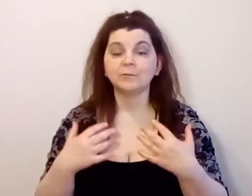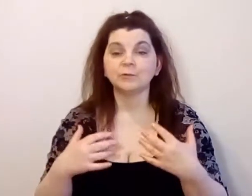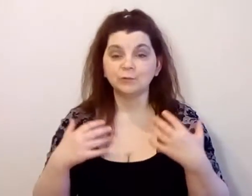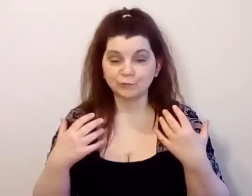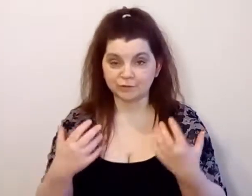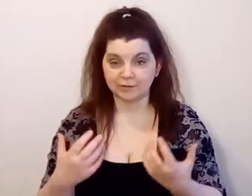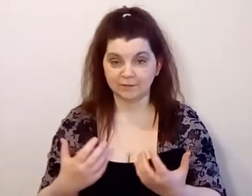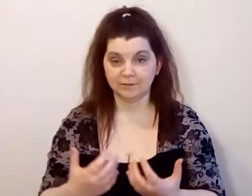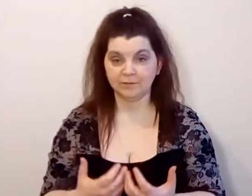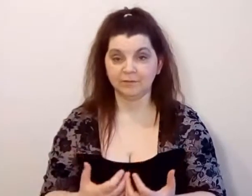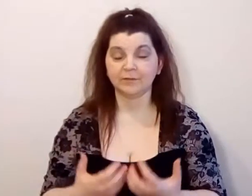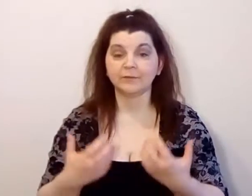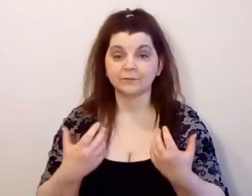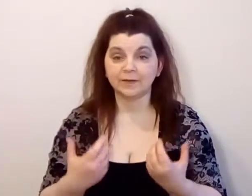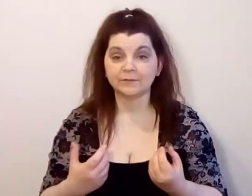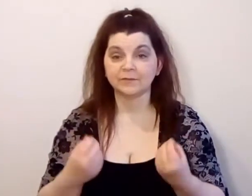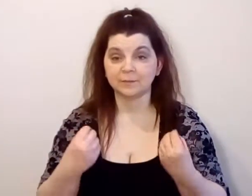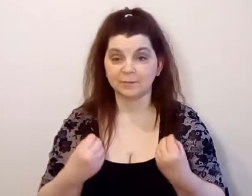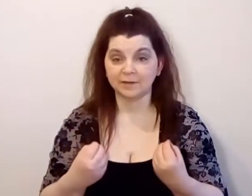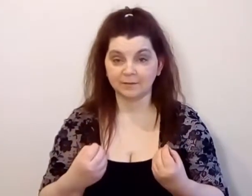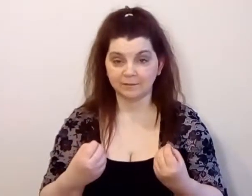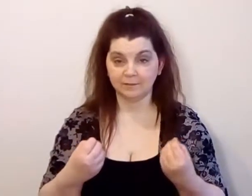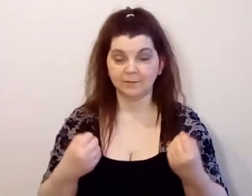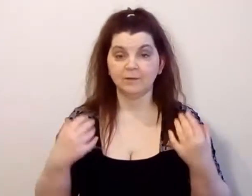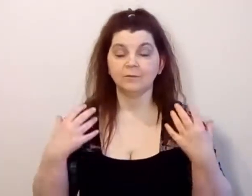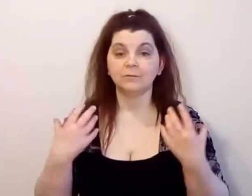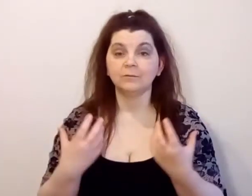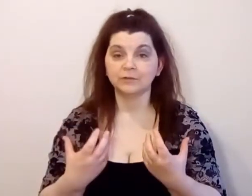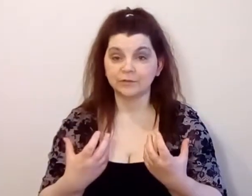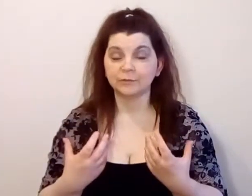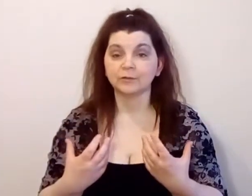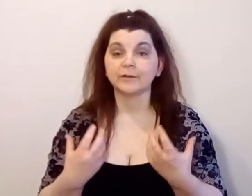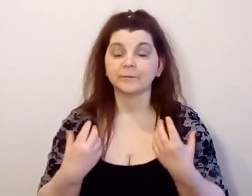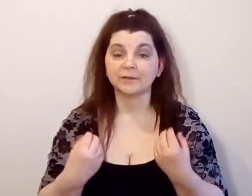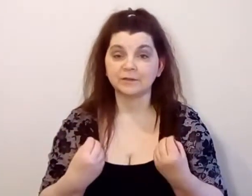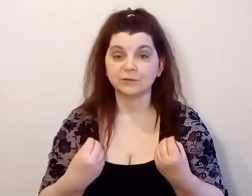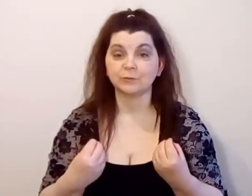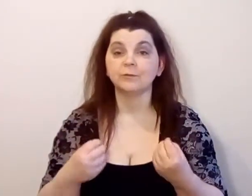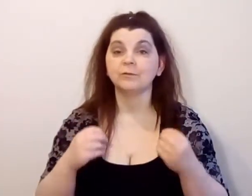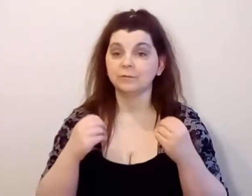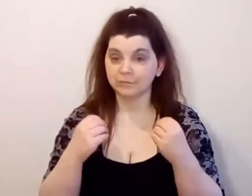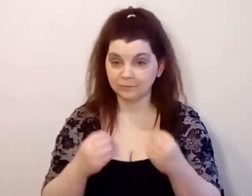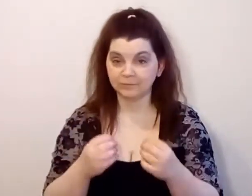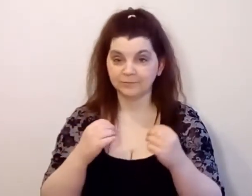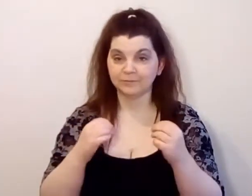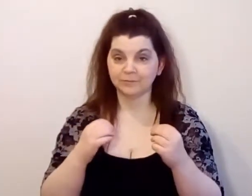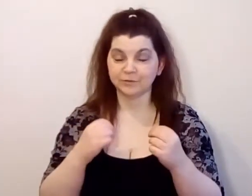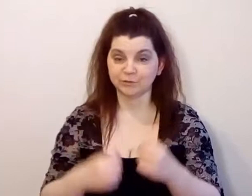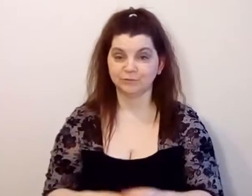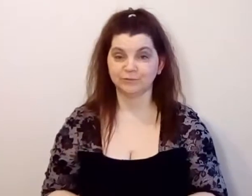нужно развивать в себе вот эту вот харизматичную жилку.